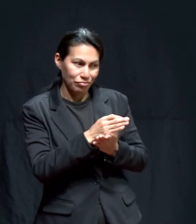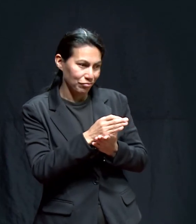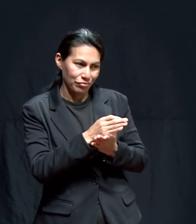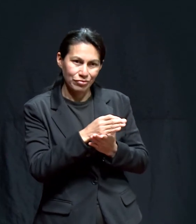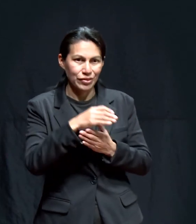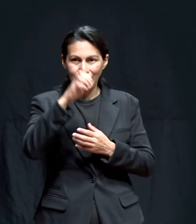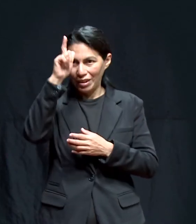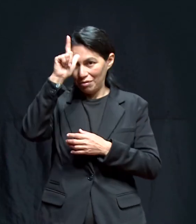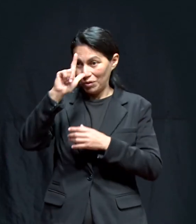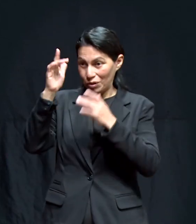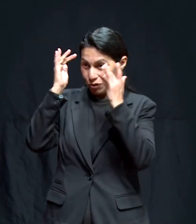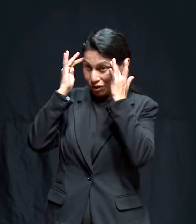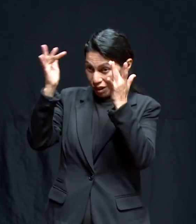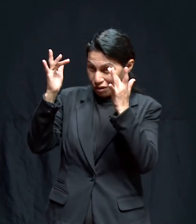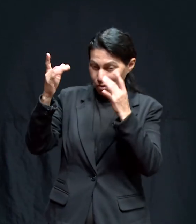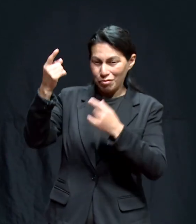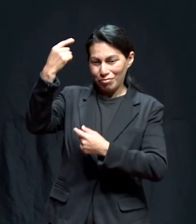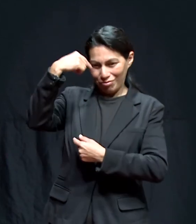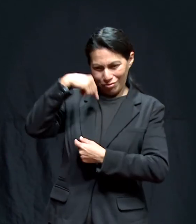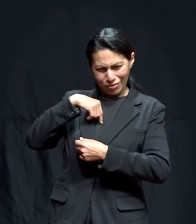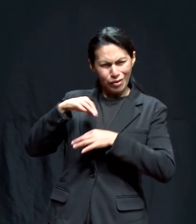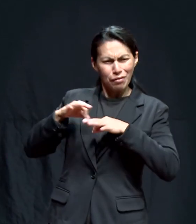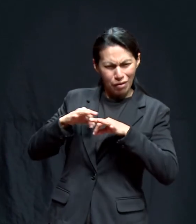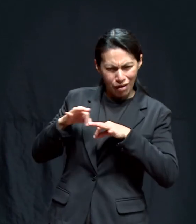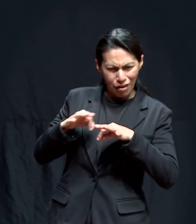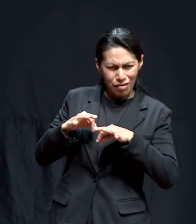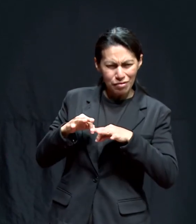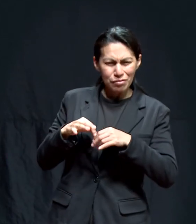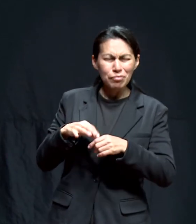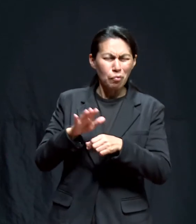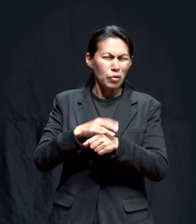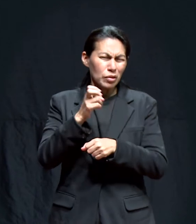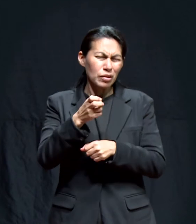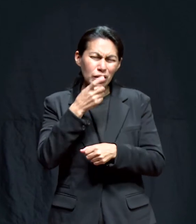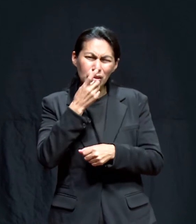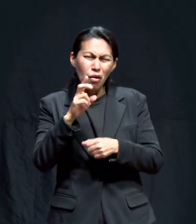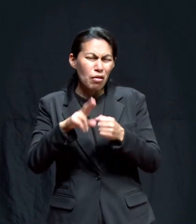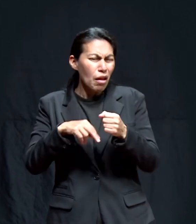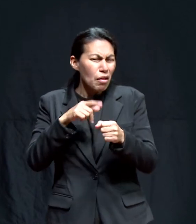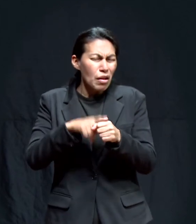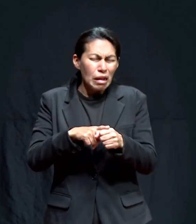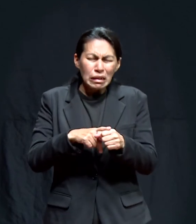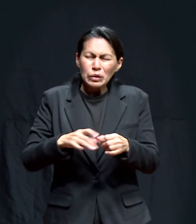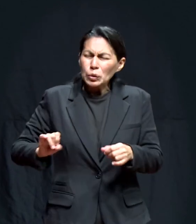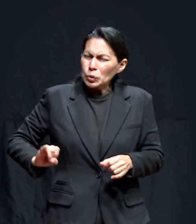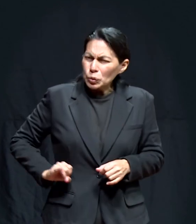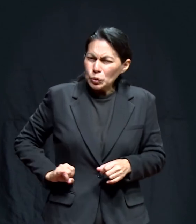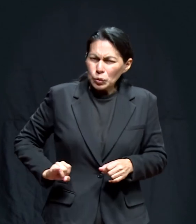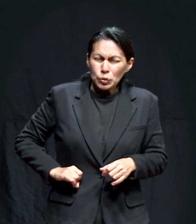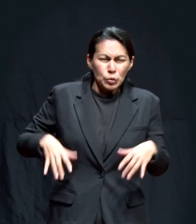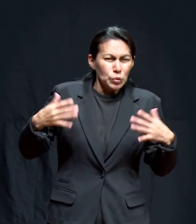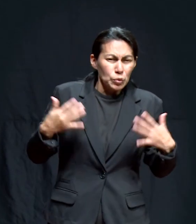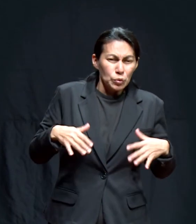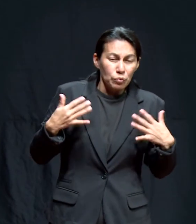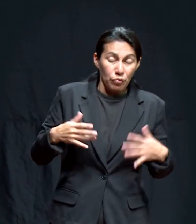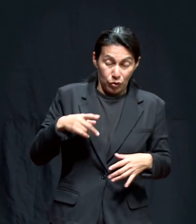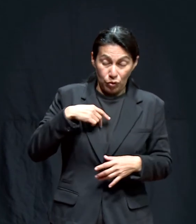trabajando. En cierta ocasión, fíjense, por eso le digo que la naturaleza es bien interesante.